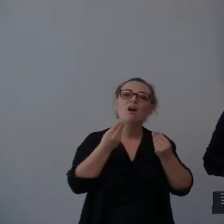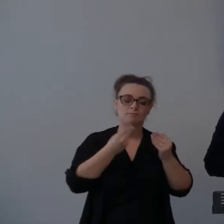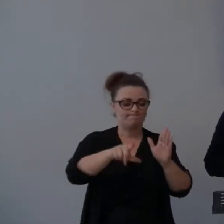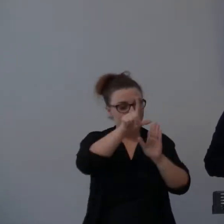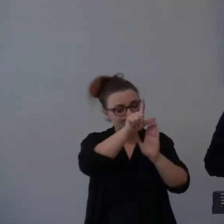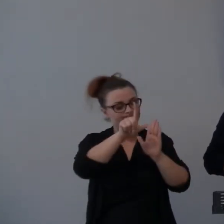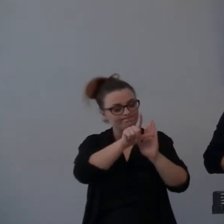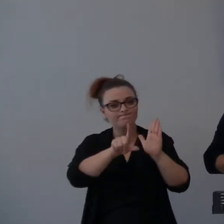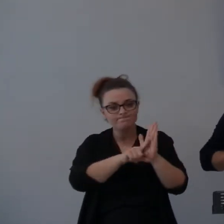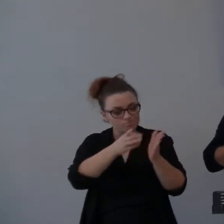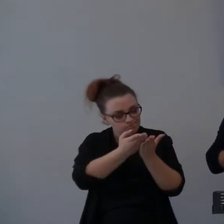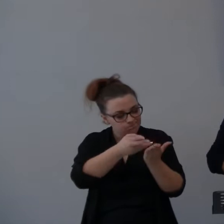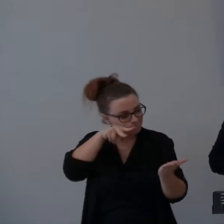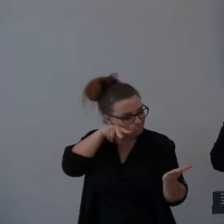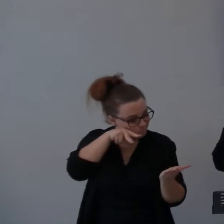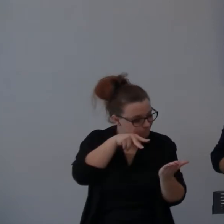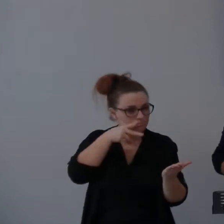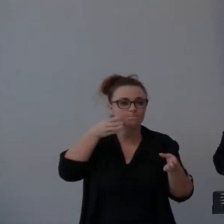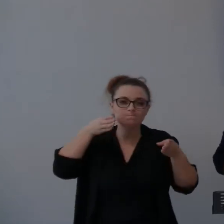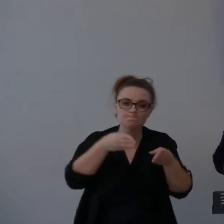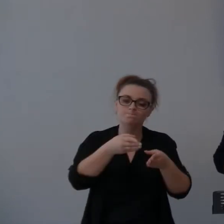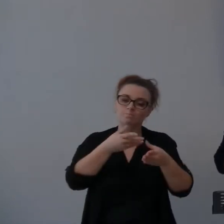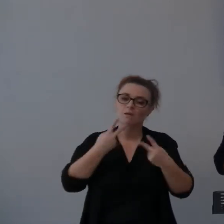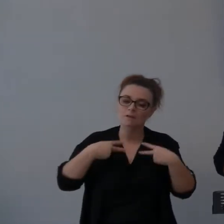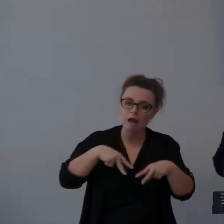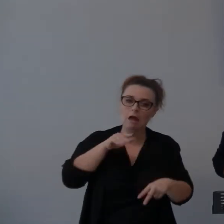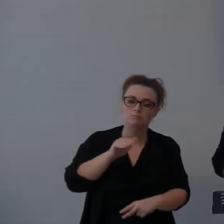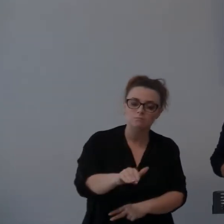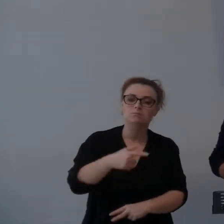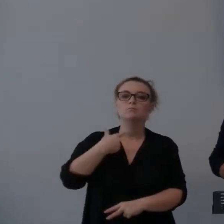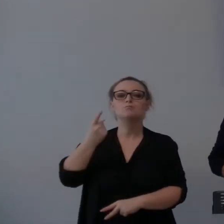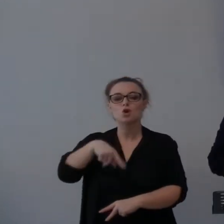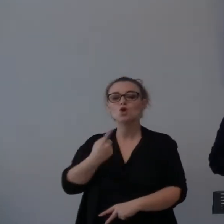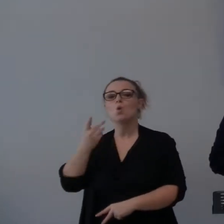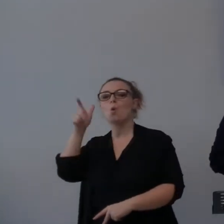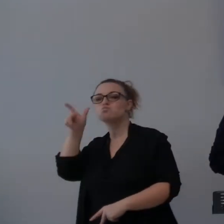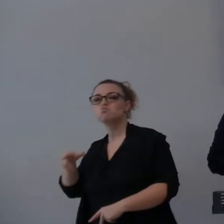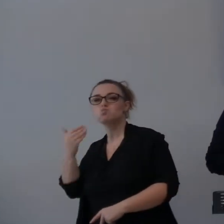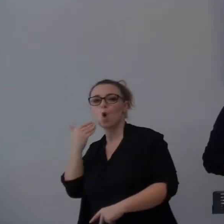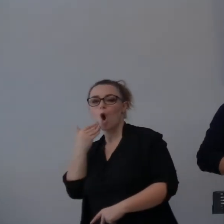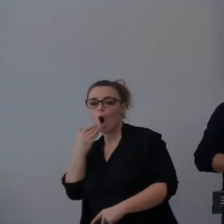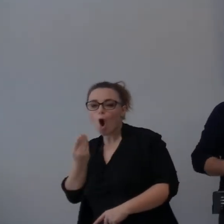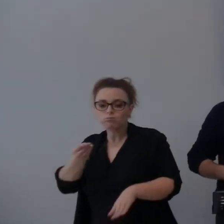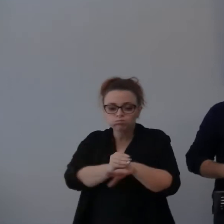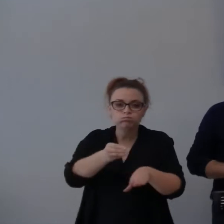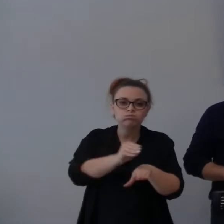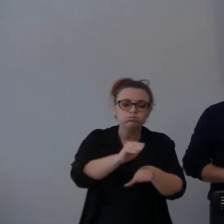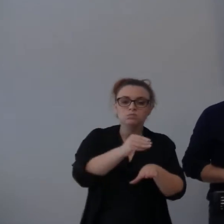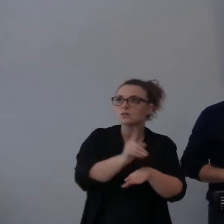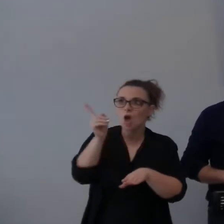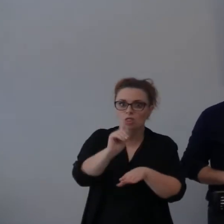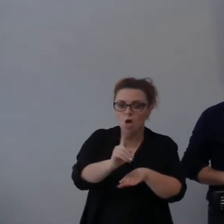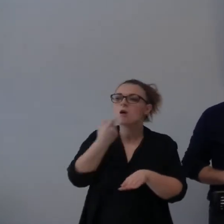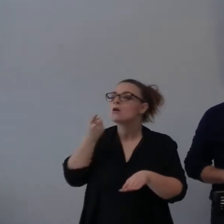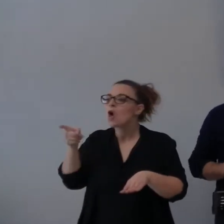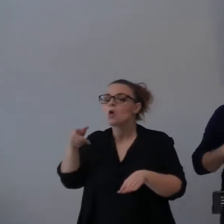regolamenti che poi venivano introdotti dagli uomini, non da Dio. Dio aveva già dato dei